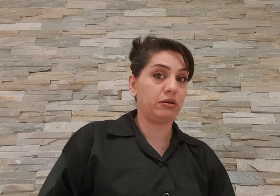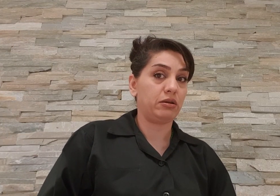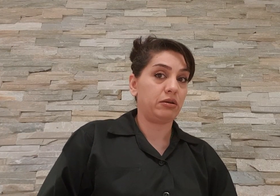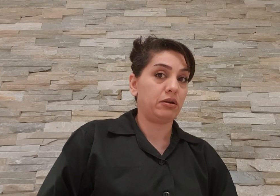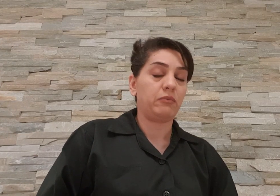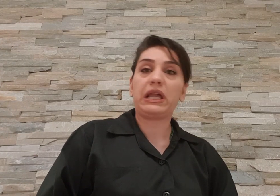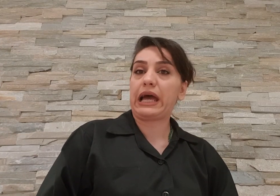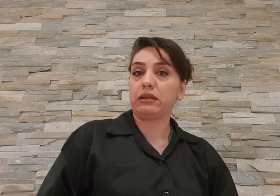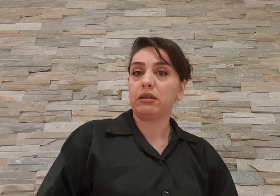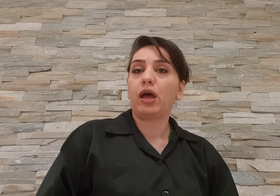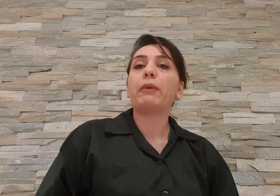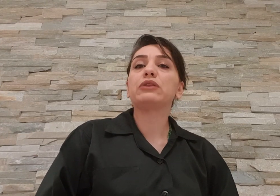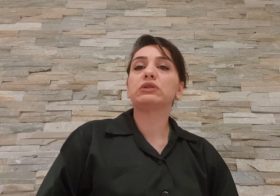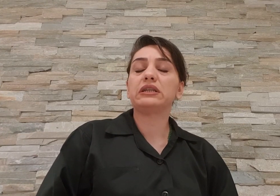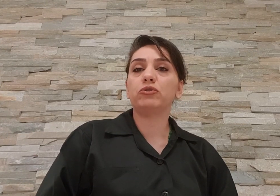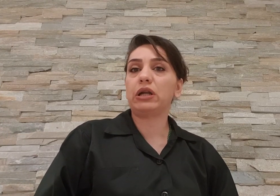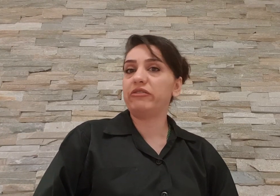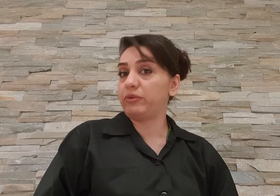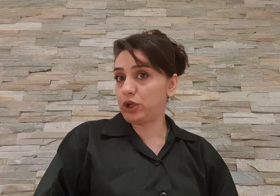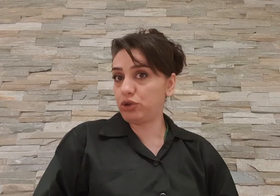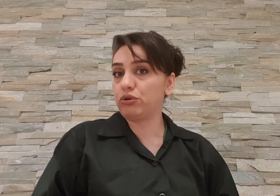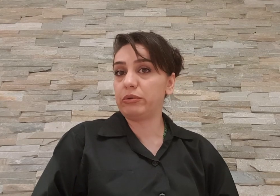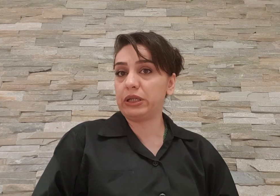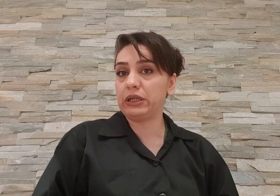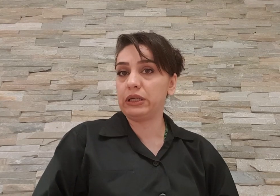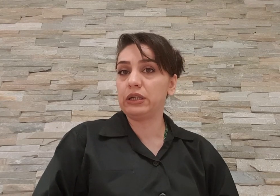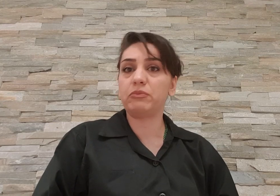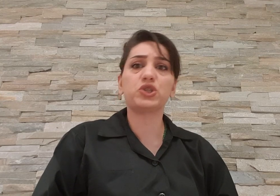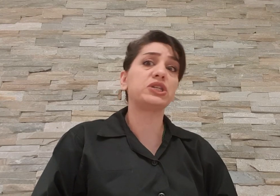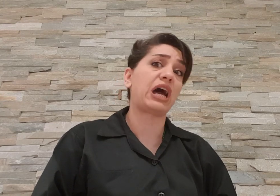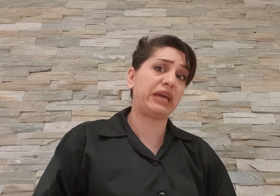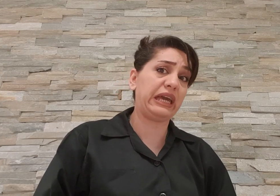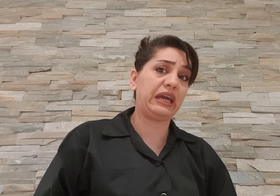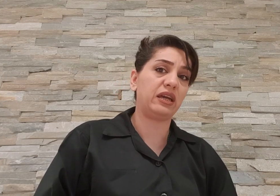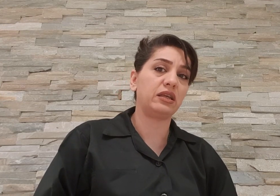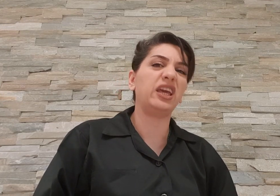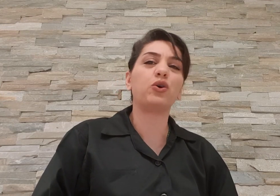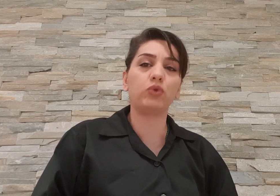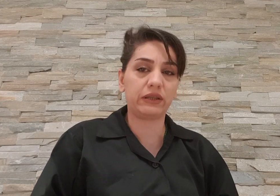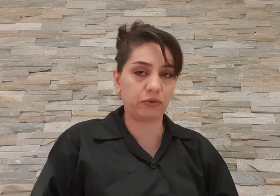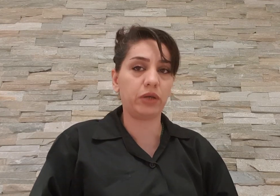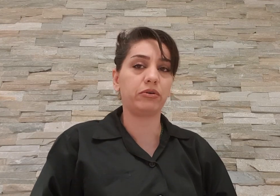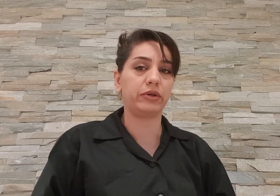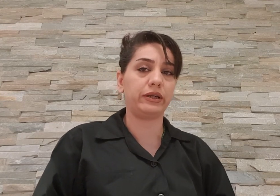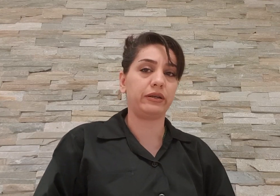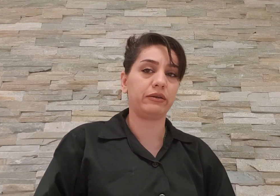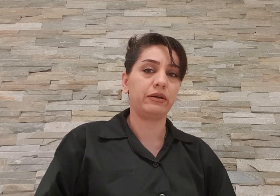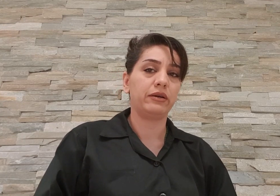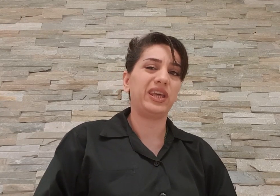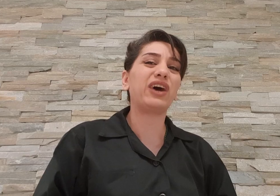ملن من توصیه میکنم این فیلم گاندو رو ببینید به جای شبه اه یه خونه تکونی بکنی یه